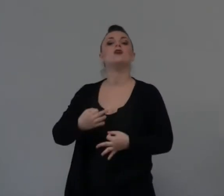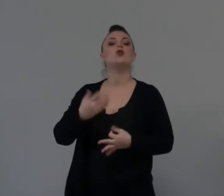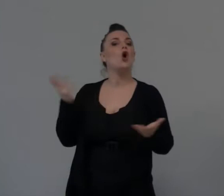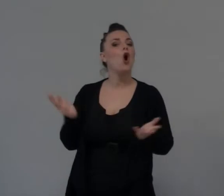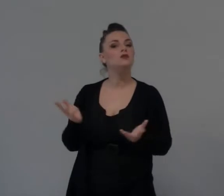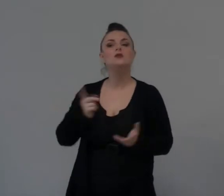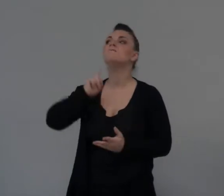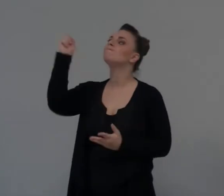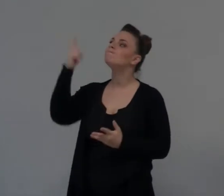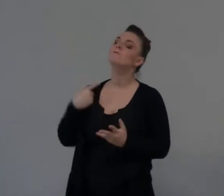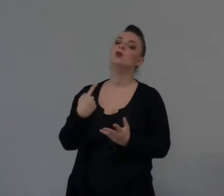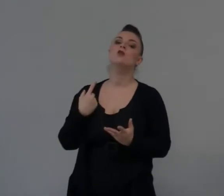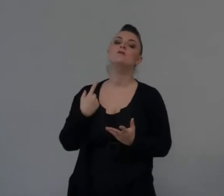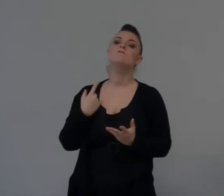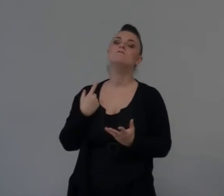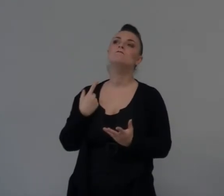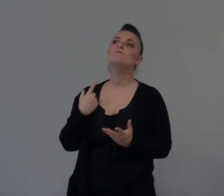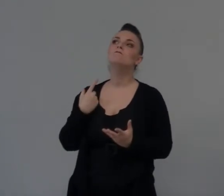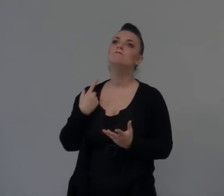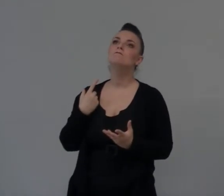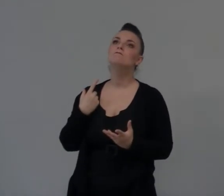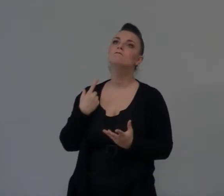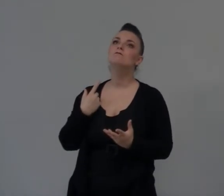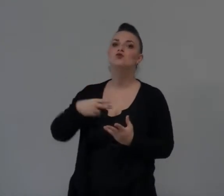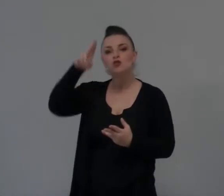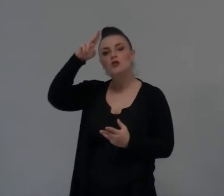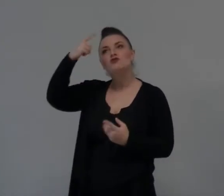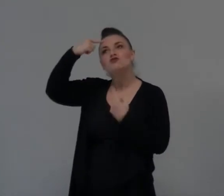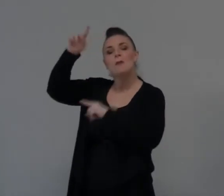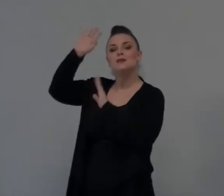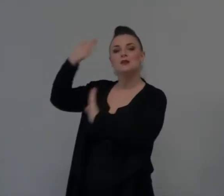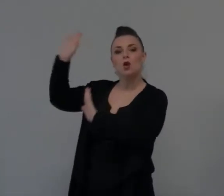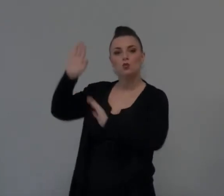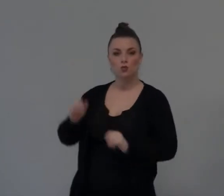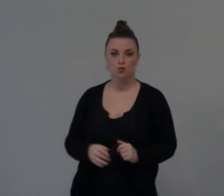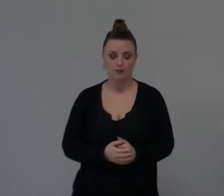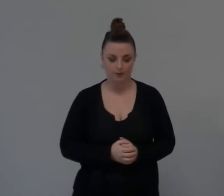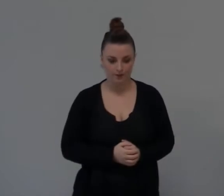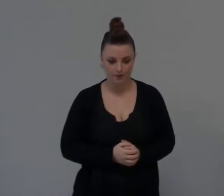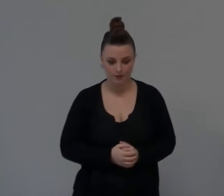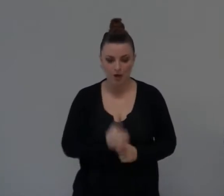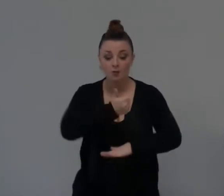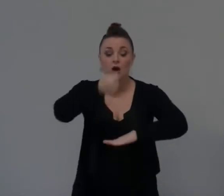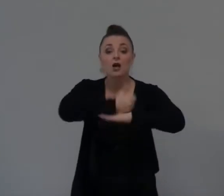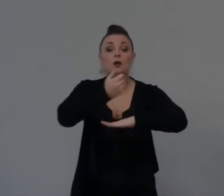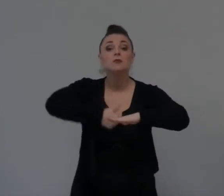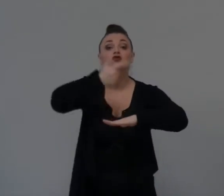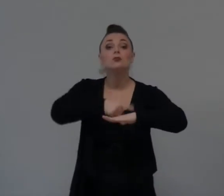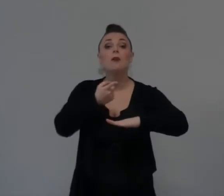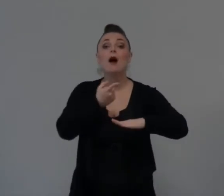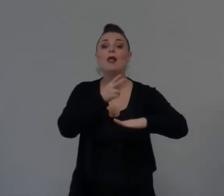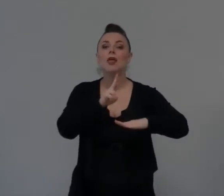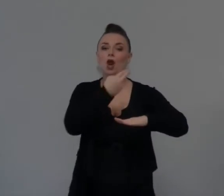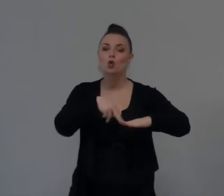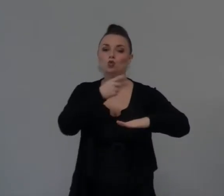che Dio provvederà a con me. Il protagonista principale del libro di Ruth chiede quali sono